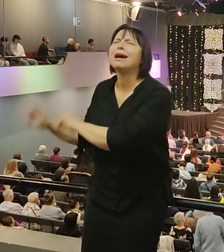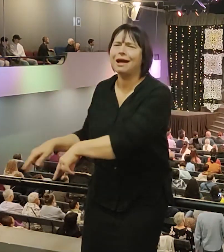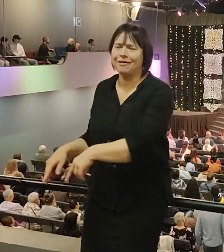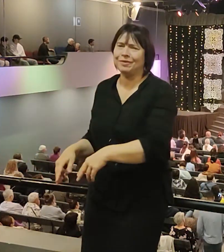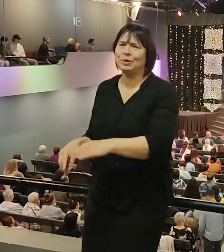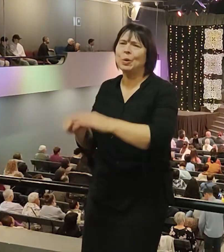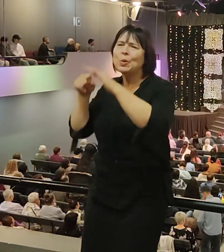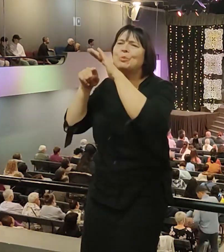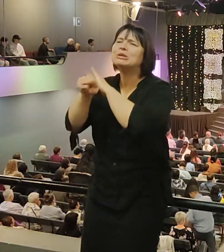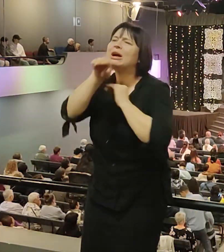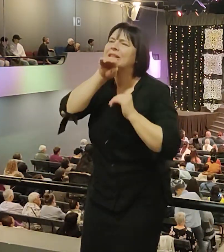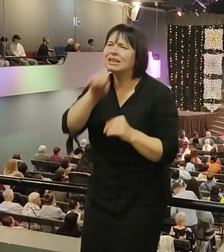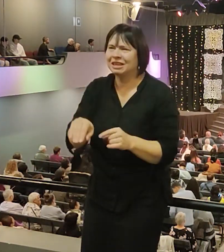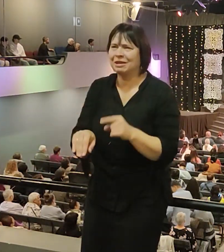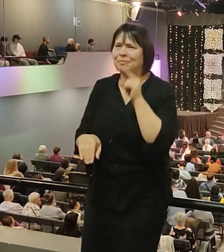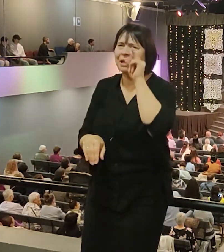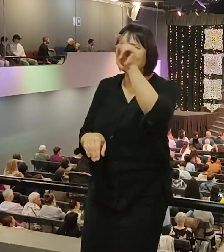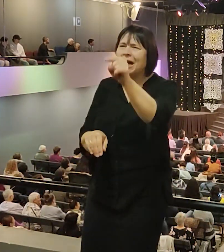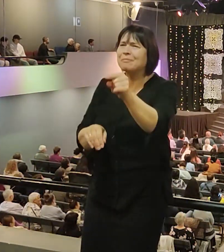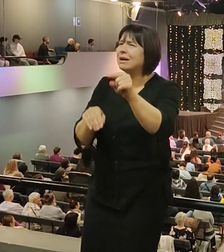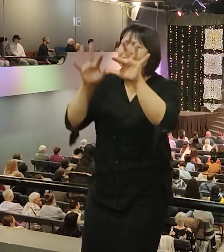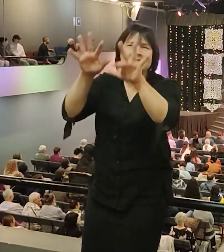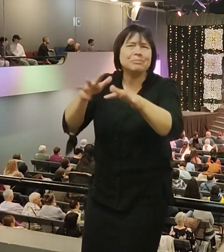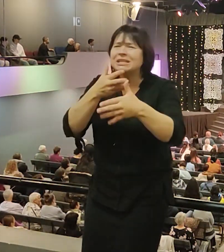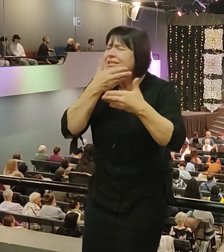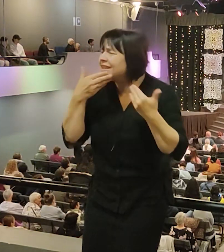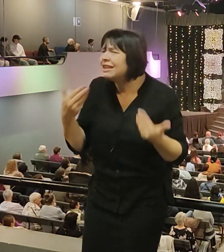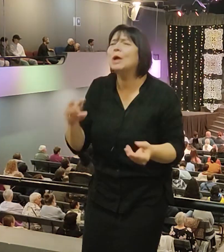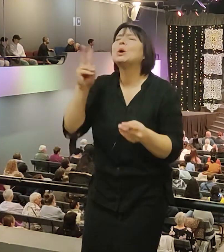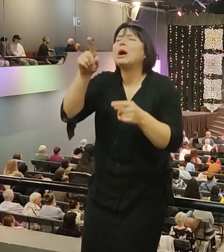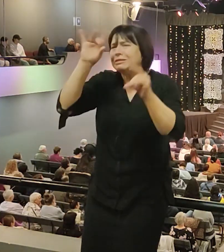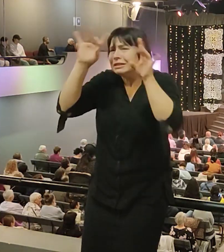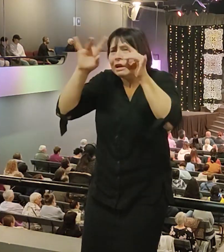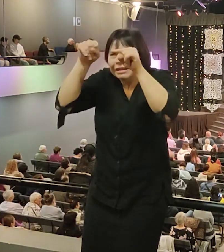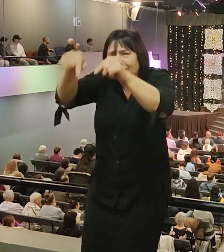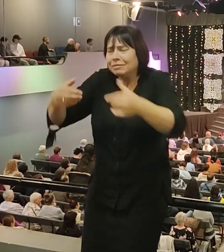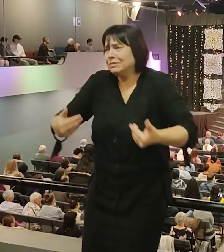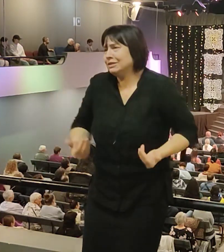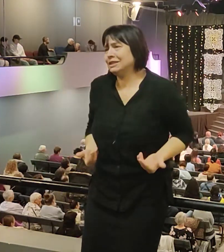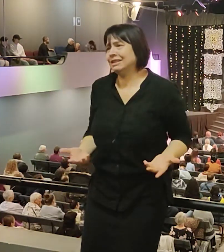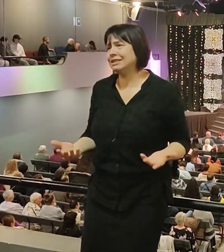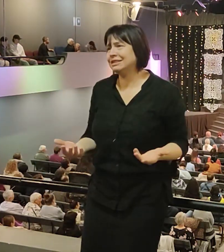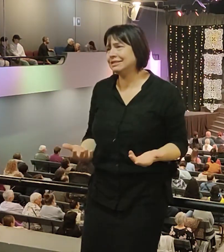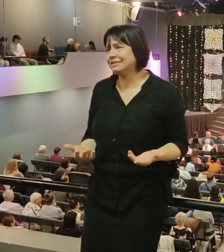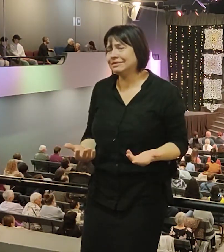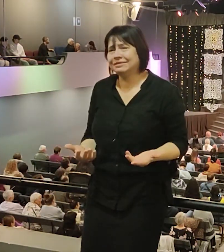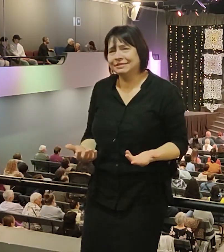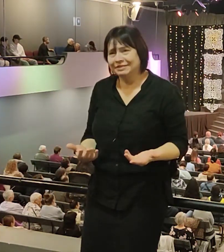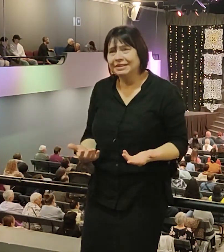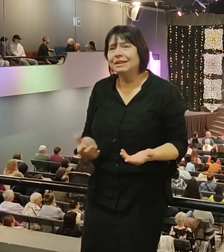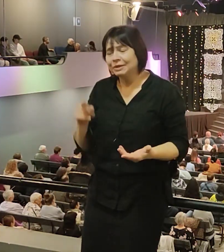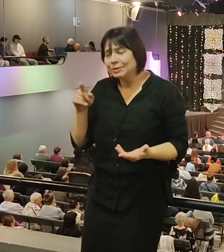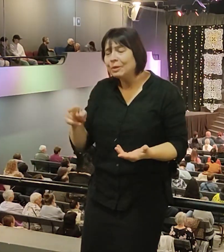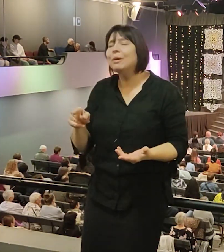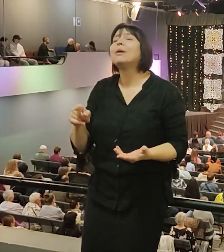Иногда Господь посылает нас туда, куда мы не думали даже. Но что Он помещал ему? Он будет